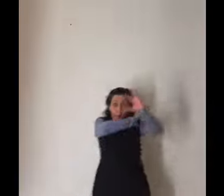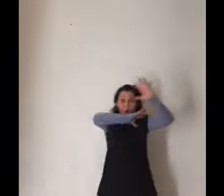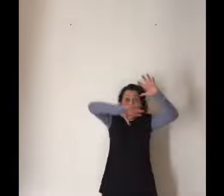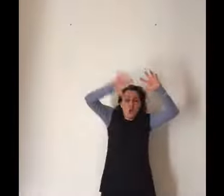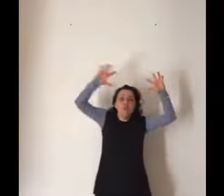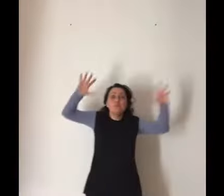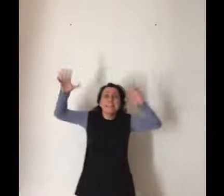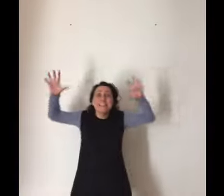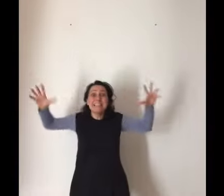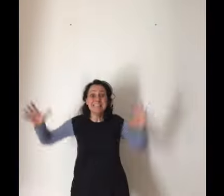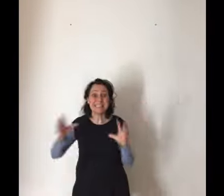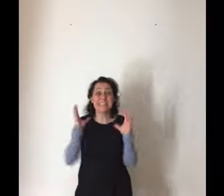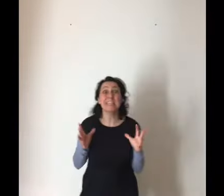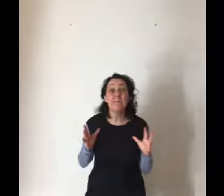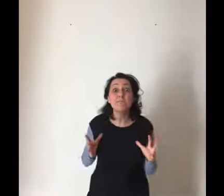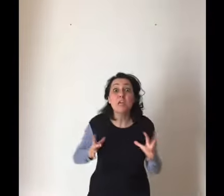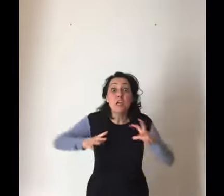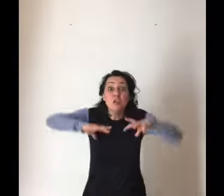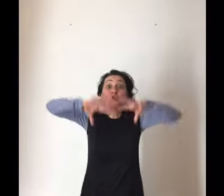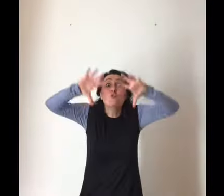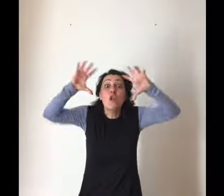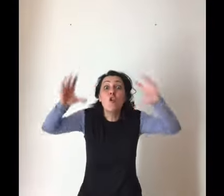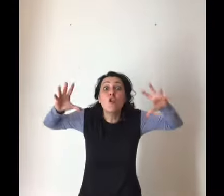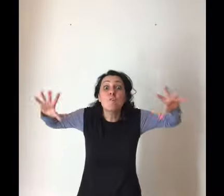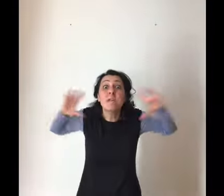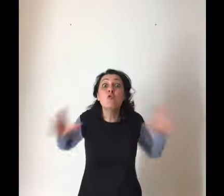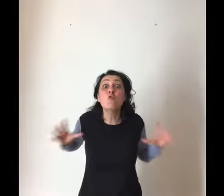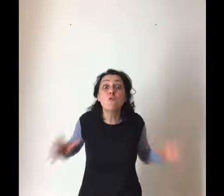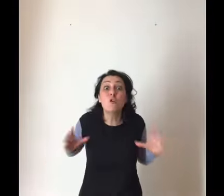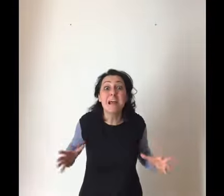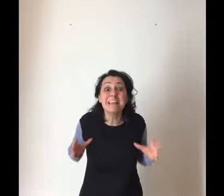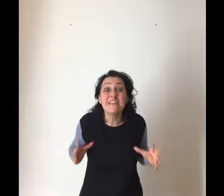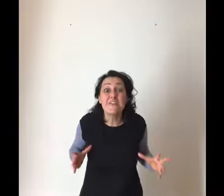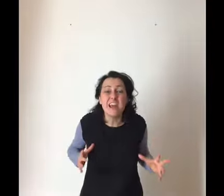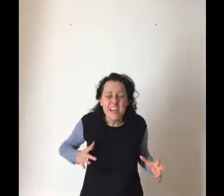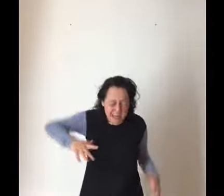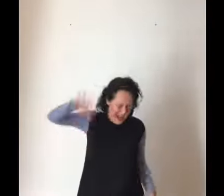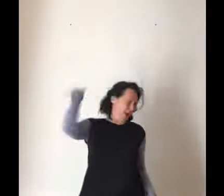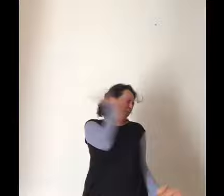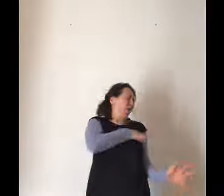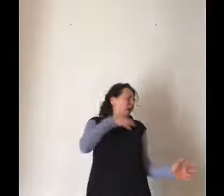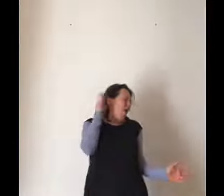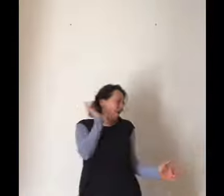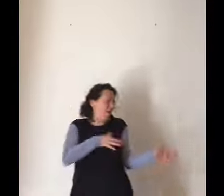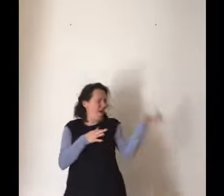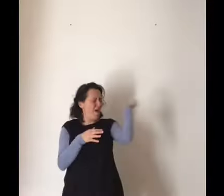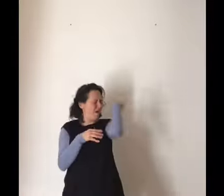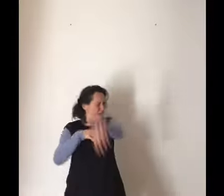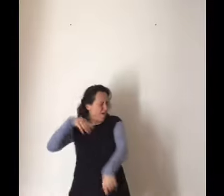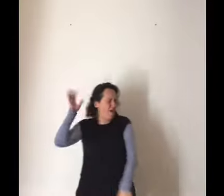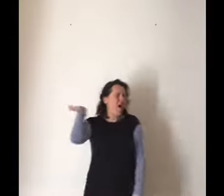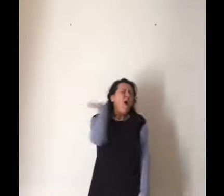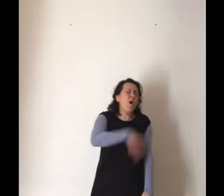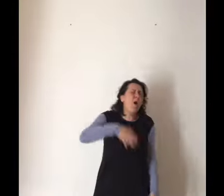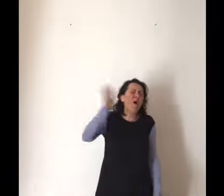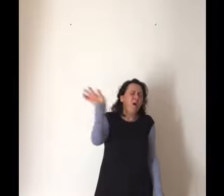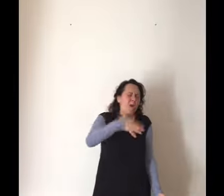tutta la stanza si riempì di un'enorme nuvola di farina. Cenerentola peggiò